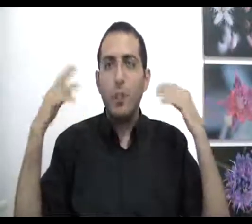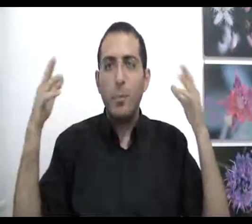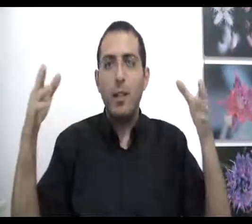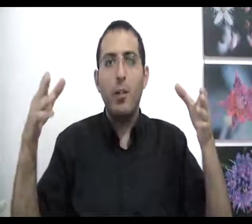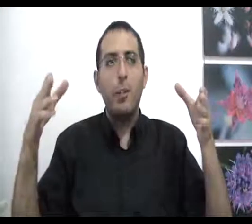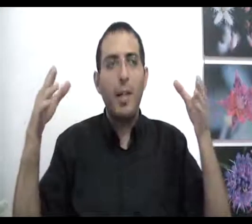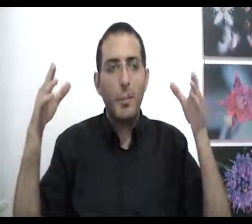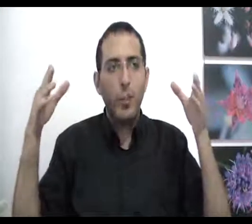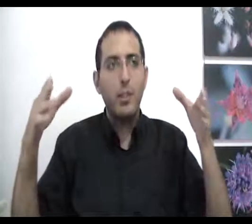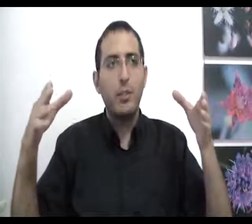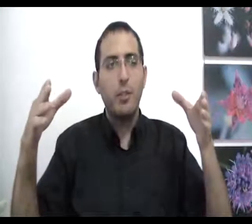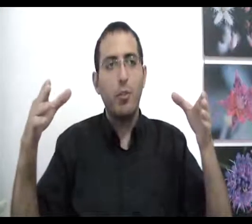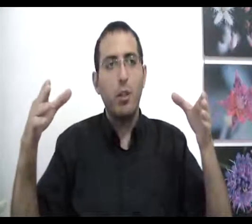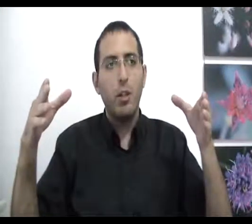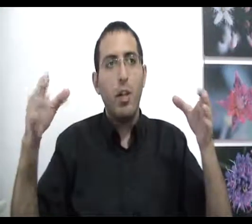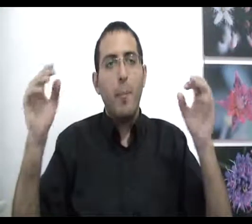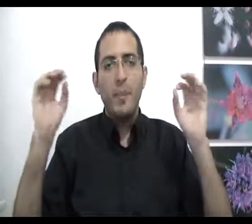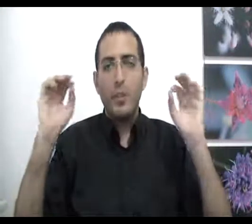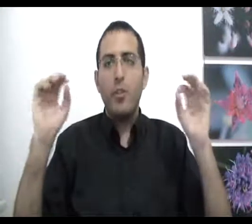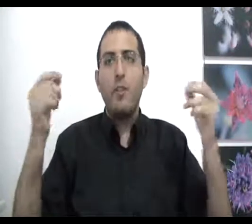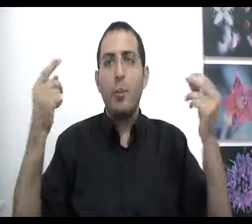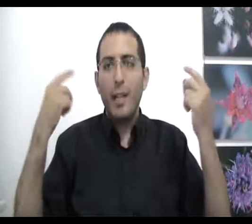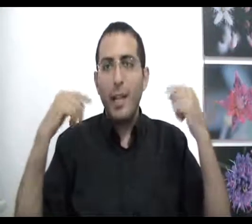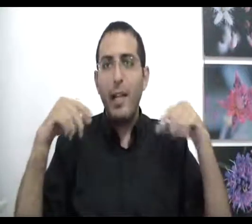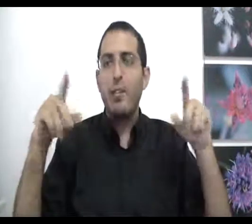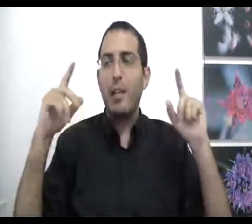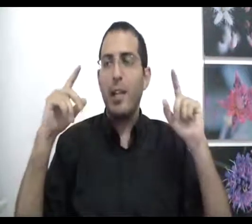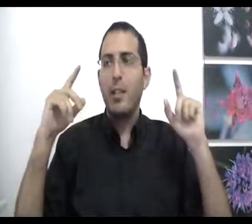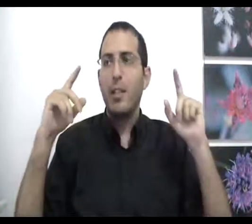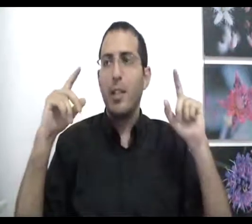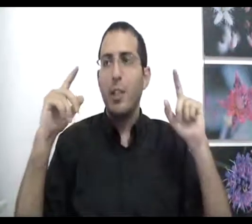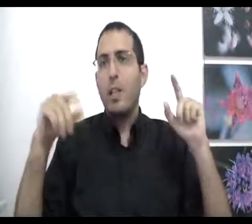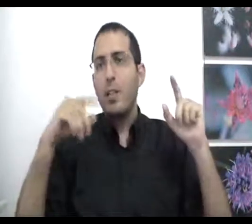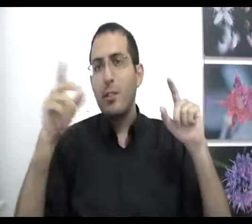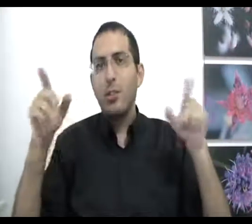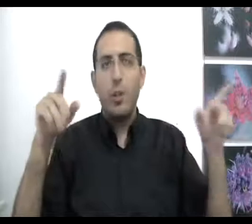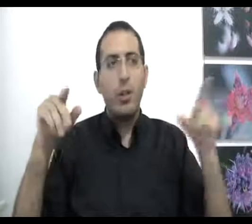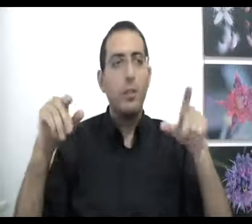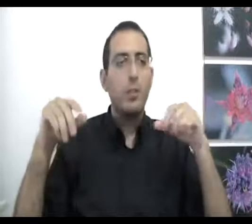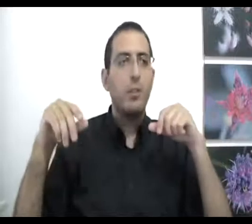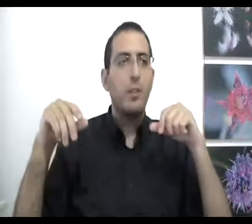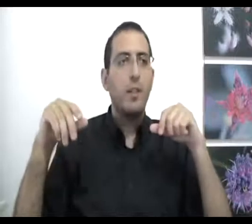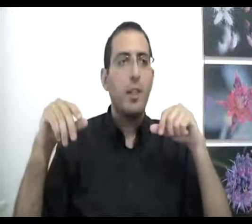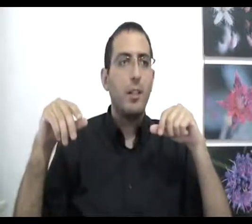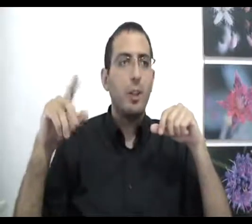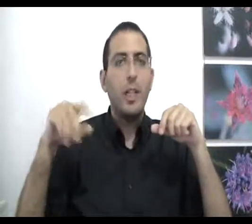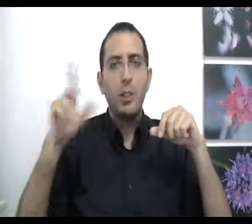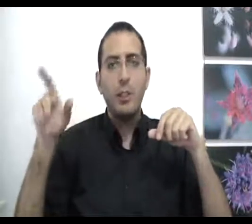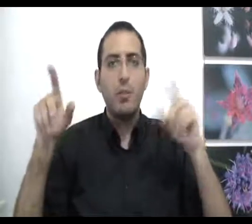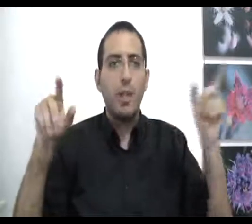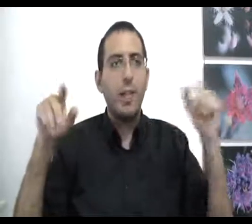שהתבונן לעומק למה הוא רוצה את הרצונות שלו בסופו של דבר הוא יגיע להבנה של לרצות ולא לרצות זה אותו דבר, שיש רצון ואין